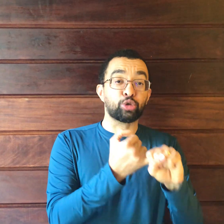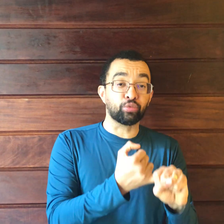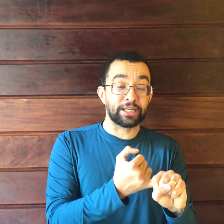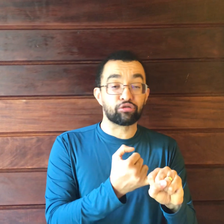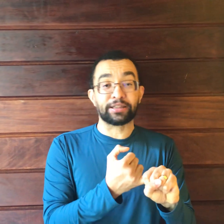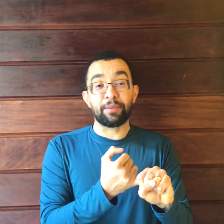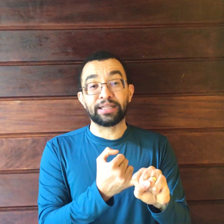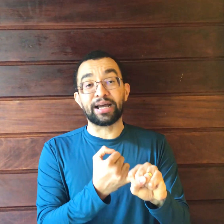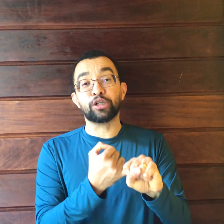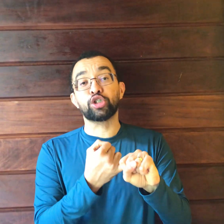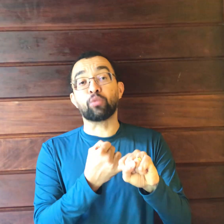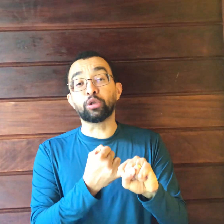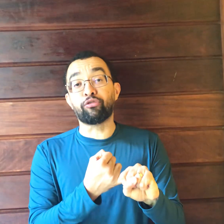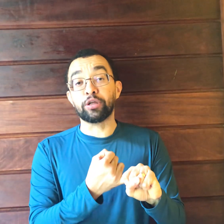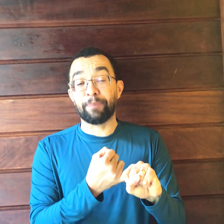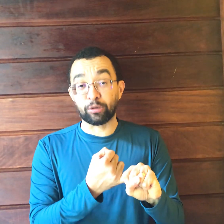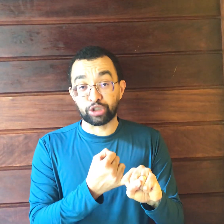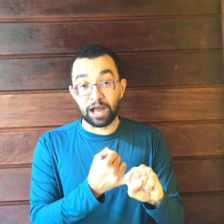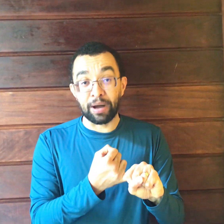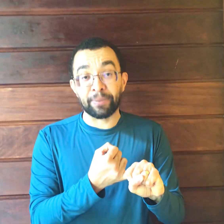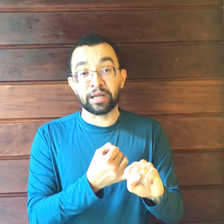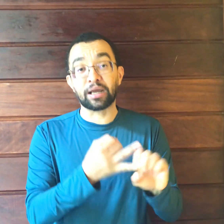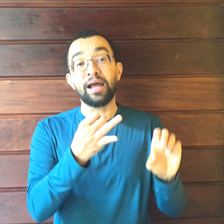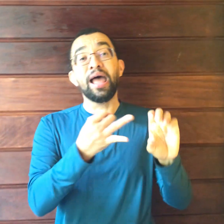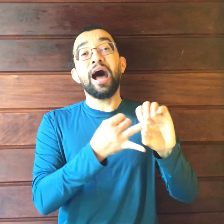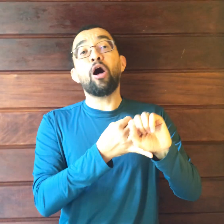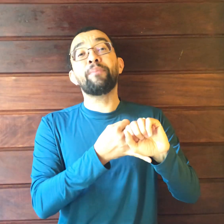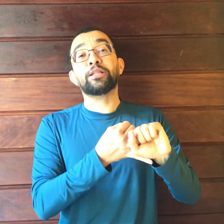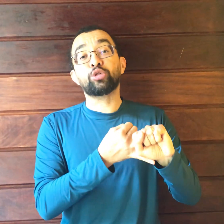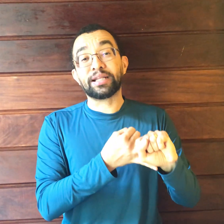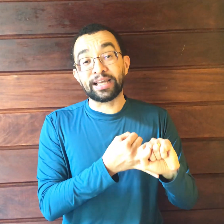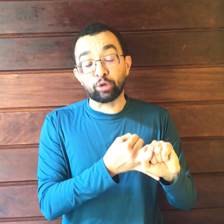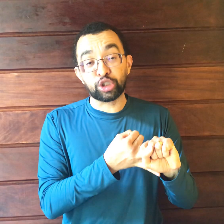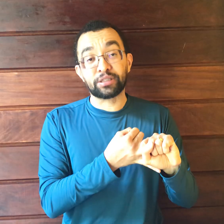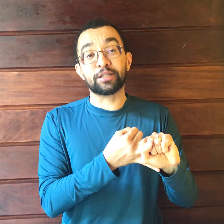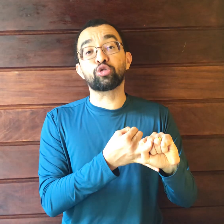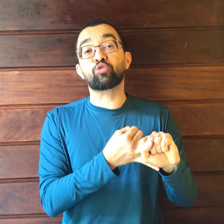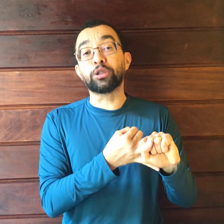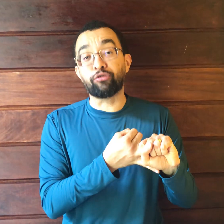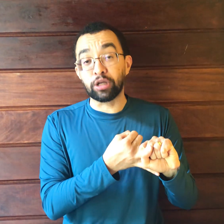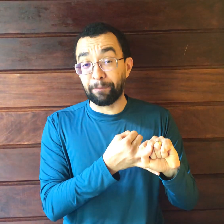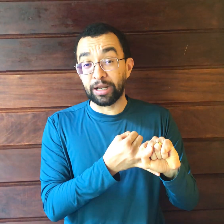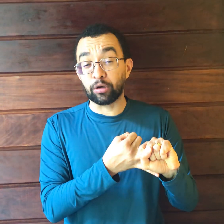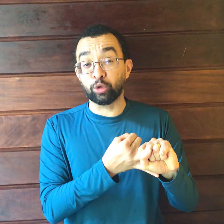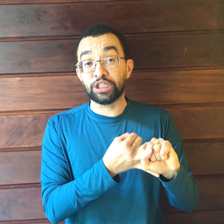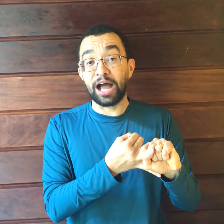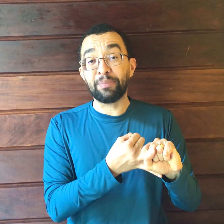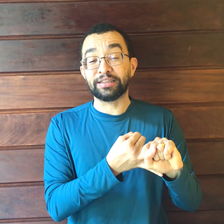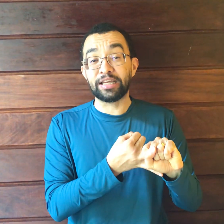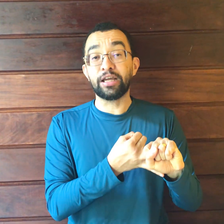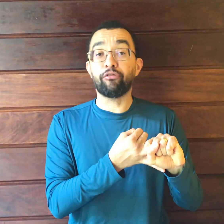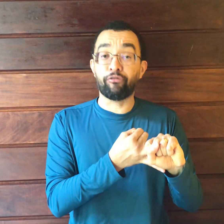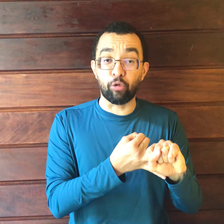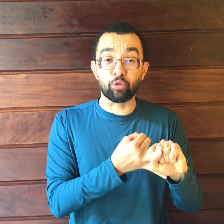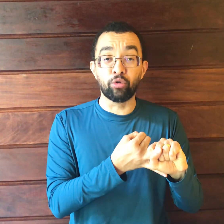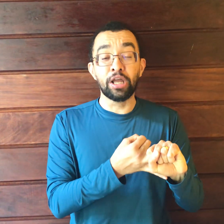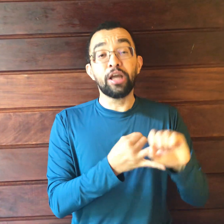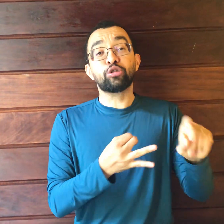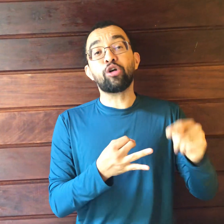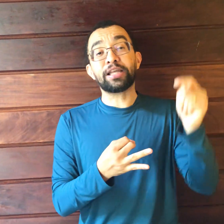de um terço até a metade quando foi emprego de arma branca, aumento de até dois terços quando foi emprego de arma de fogo. Só